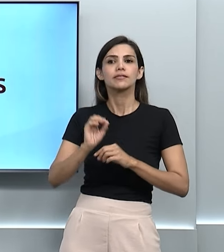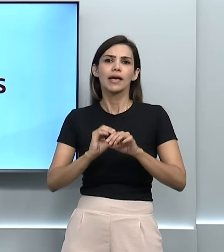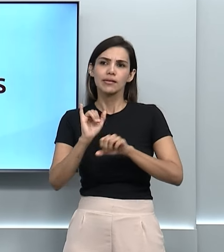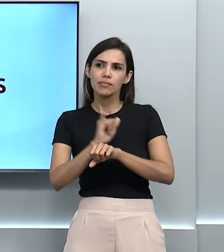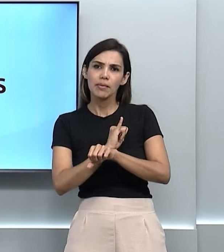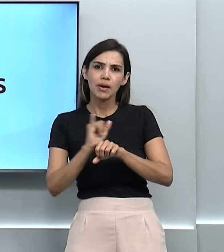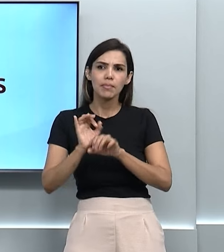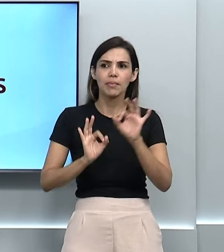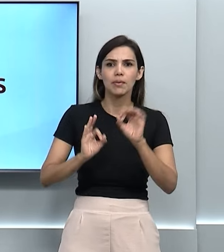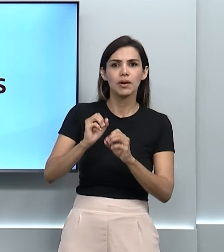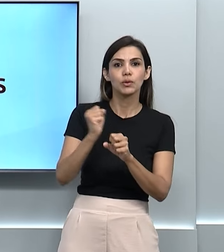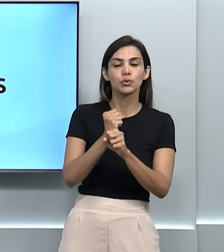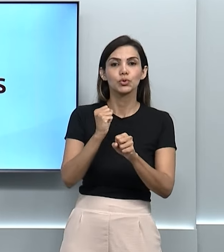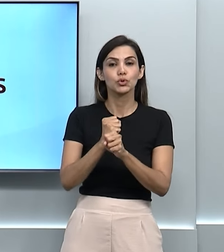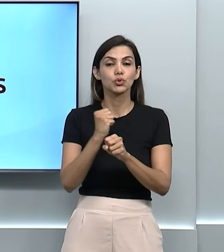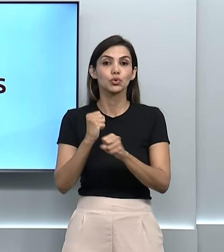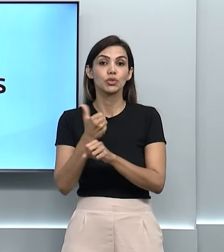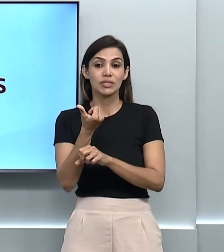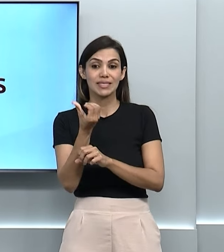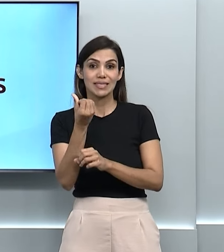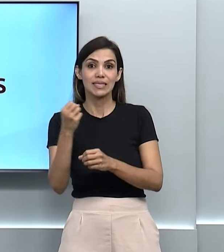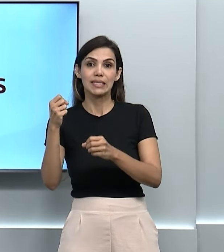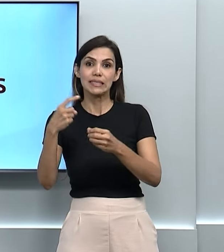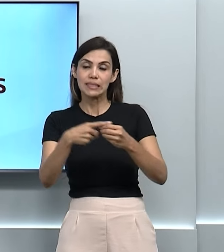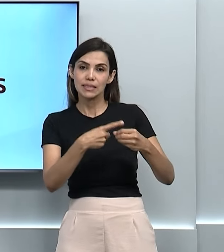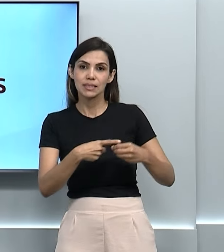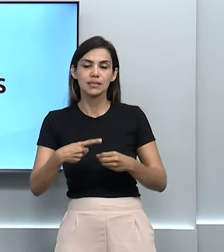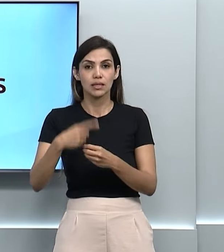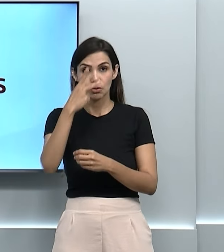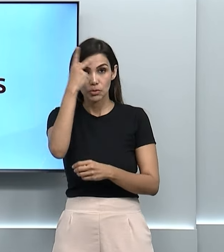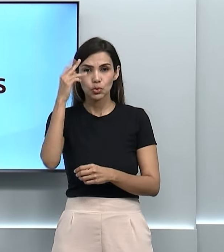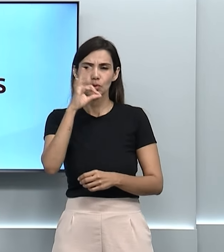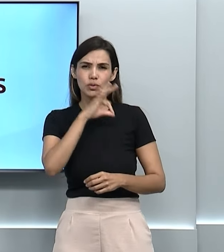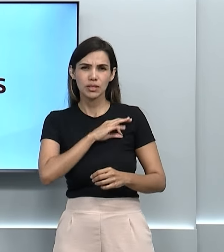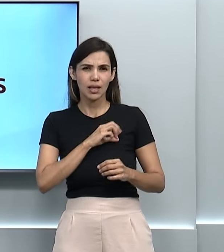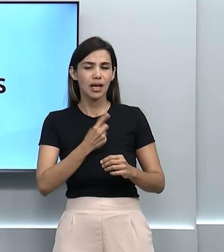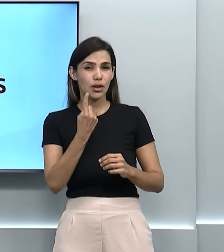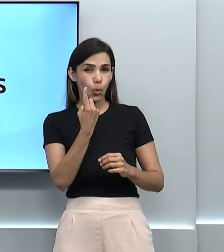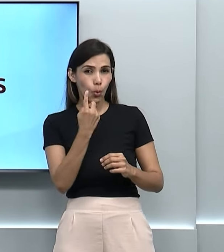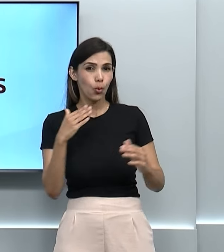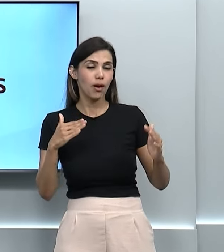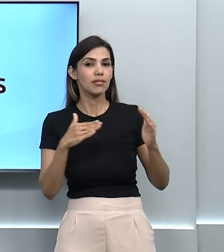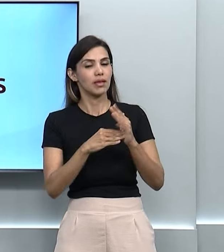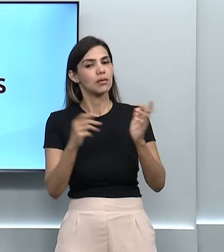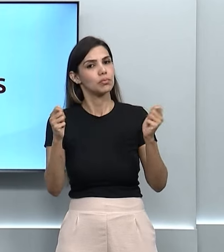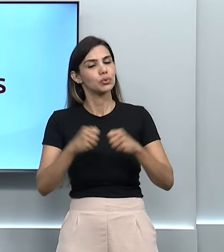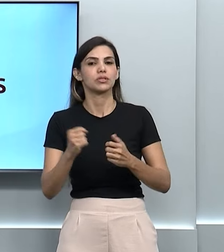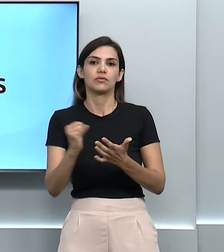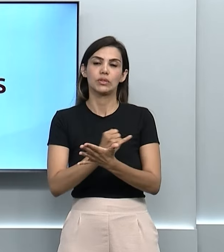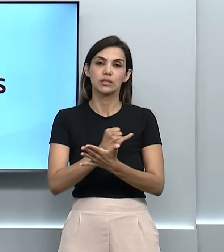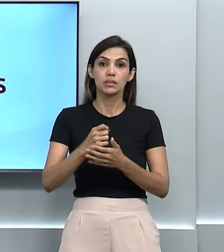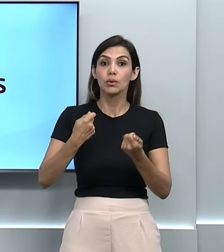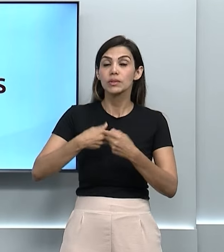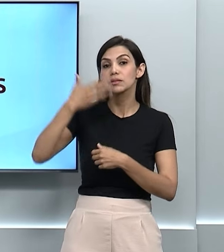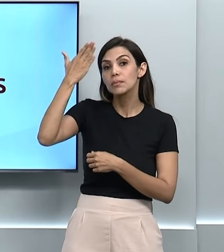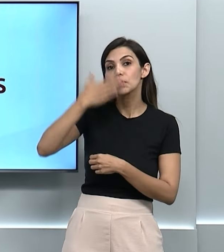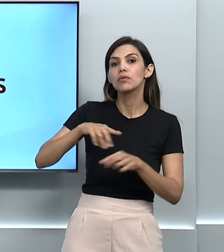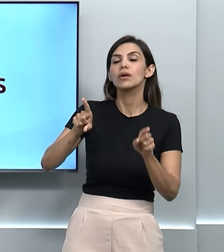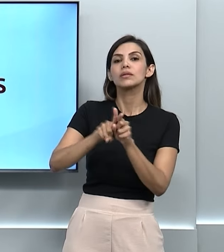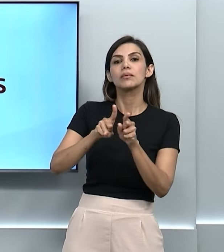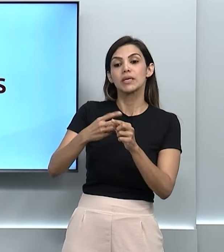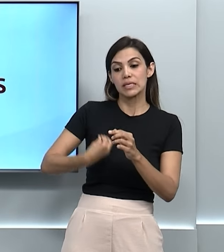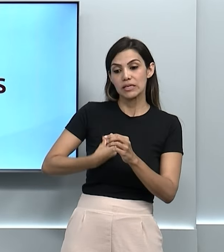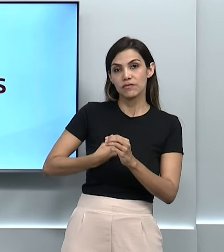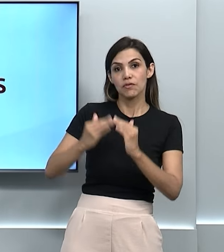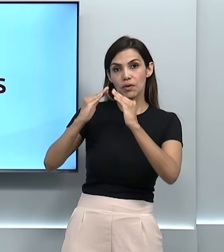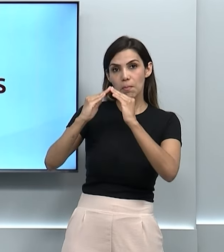16 cidades. Pessoas com renda familiar de até um salário mínimo podem participar. Elas também precisam provar que vivem na